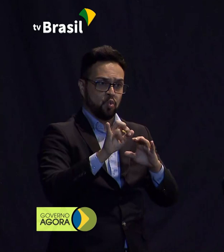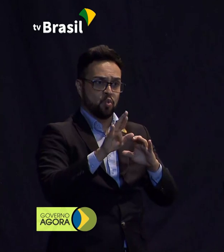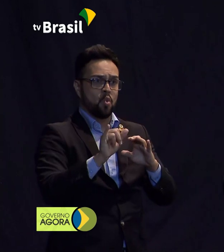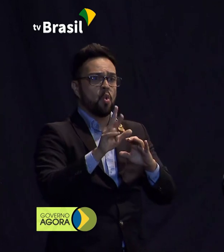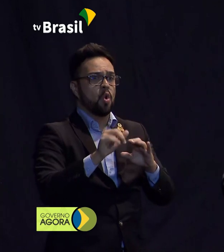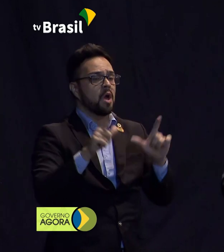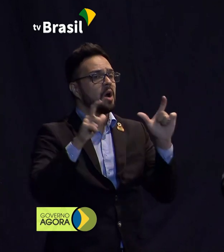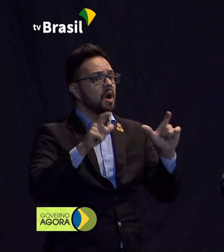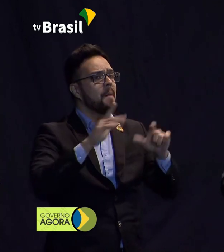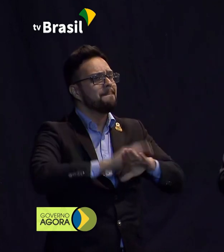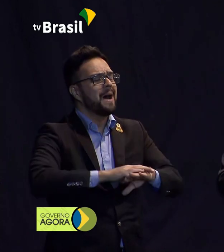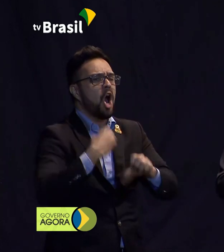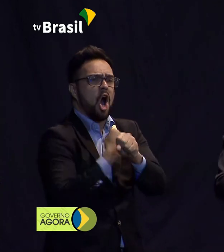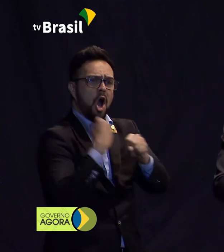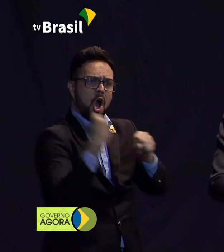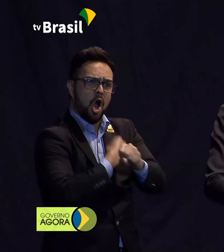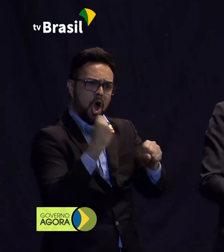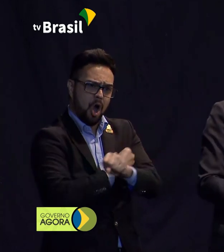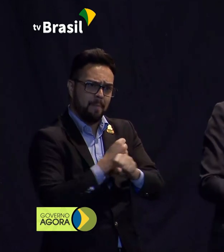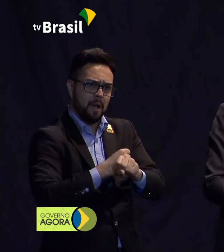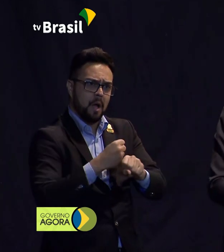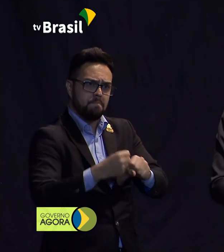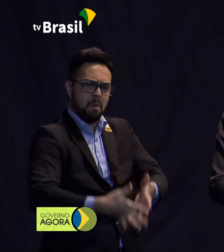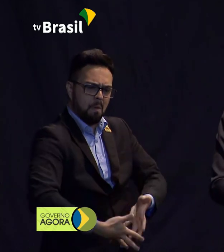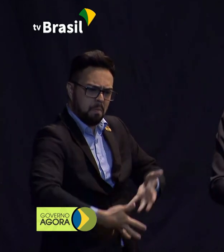Por que tem mais obras feitas? Porque não tem roubalheira.